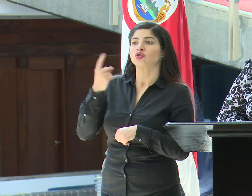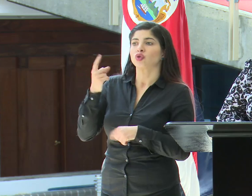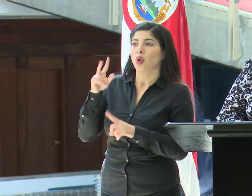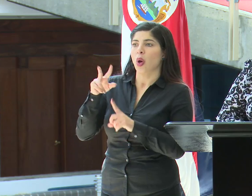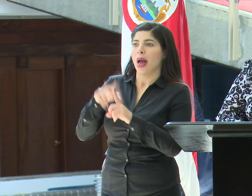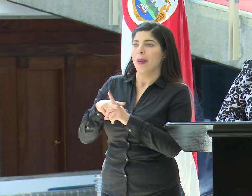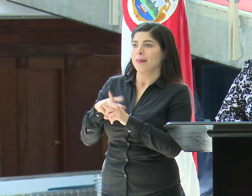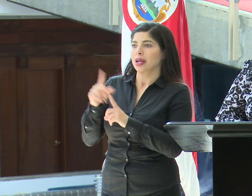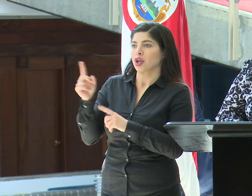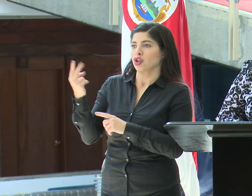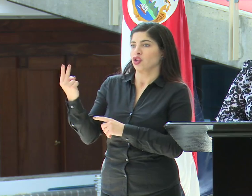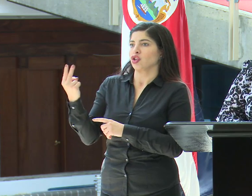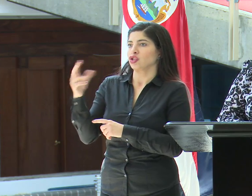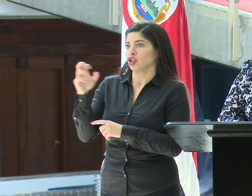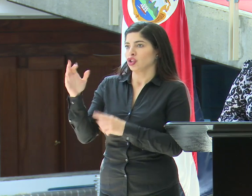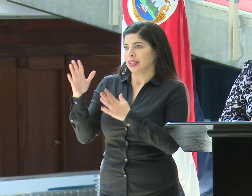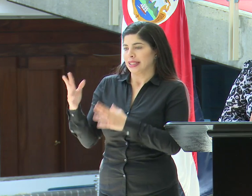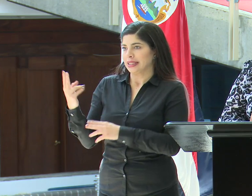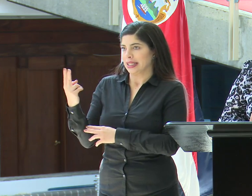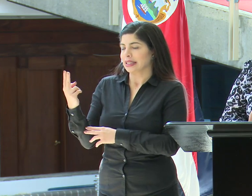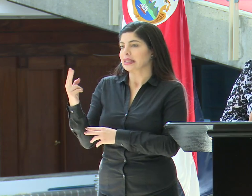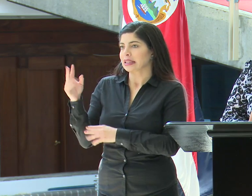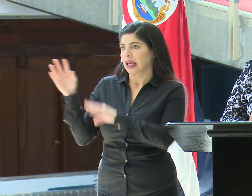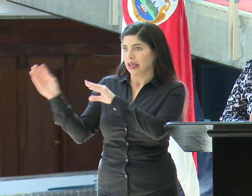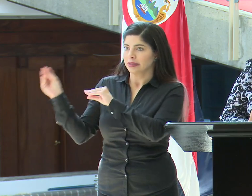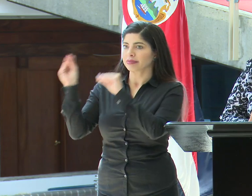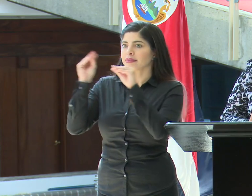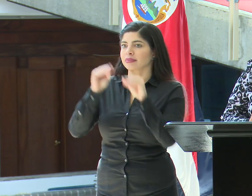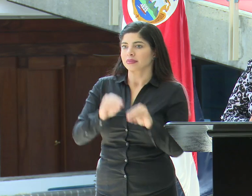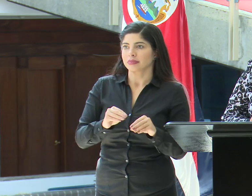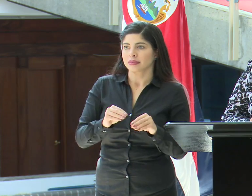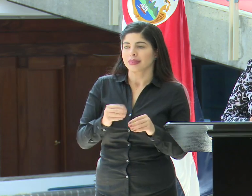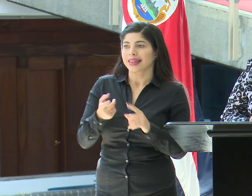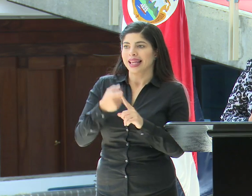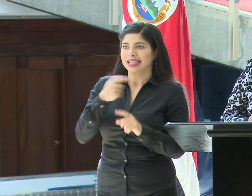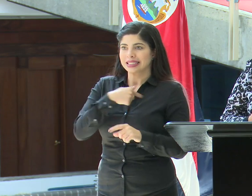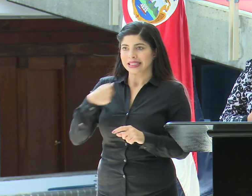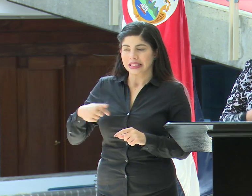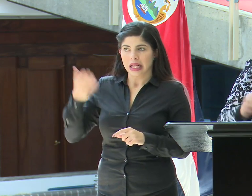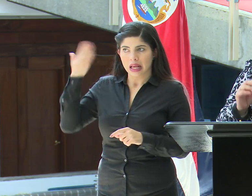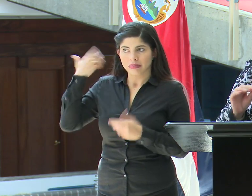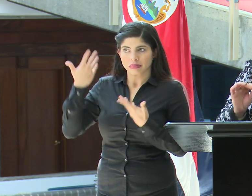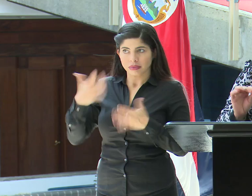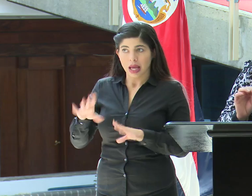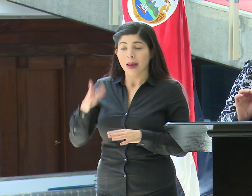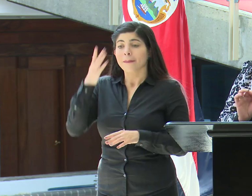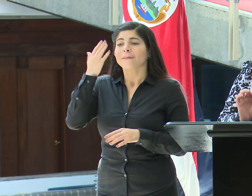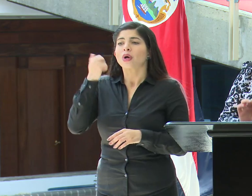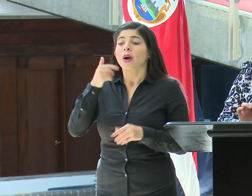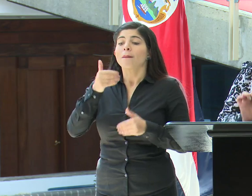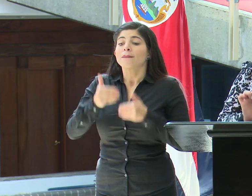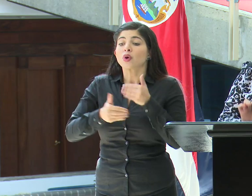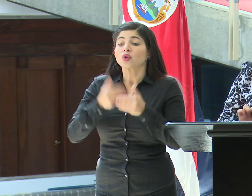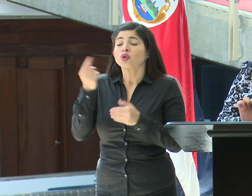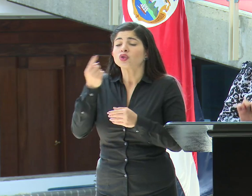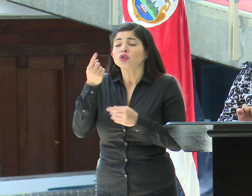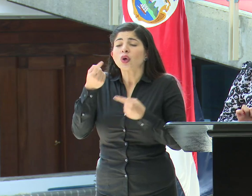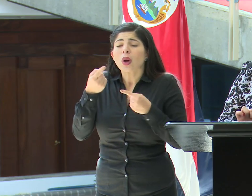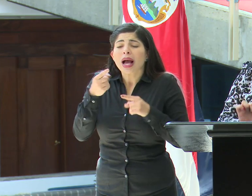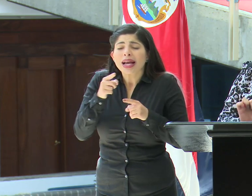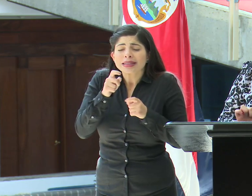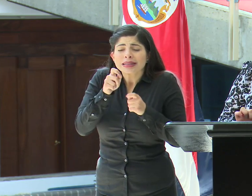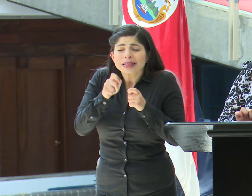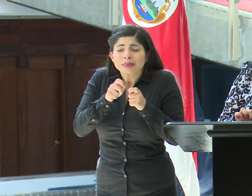aplicado exclusivamente para los dos costarricenses que fueron repatriadas desde China, porque el protocolo es para casos muy